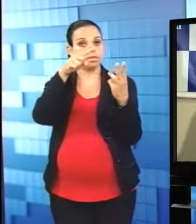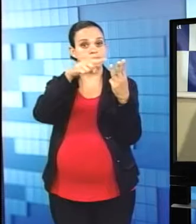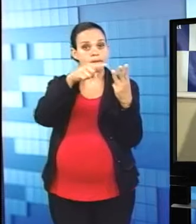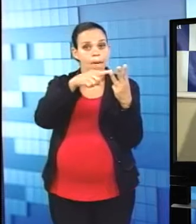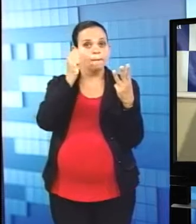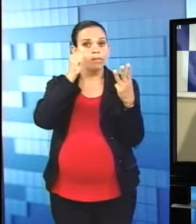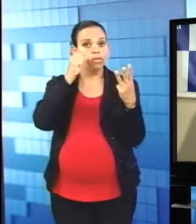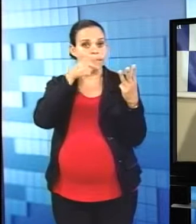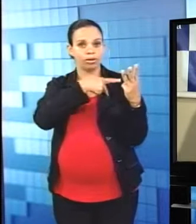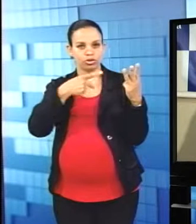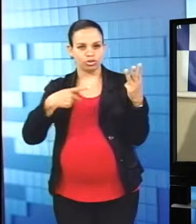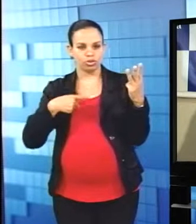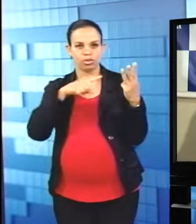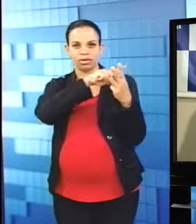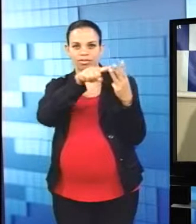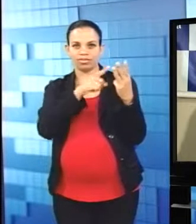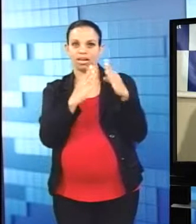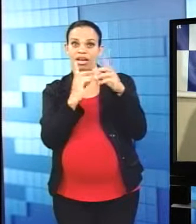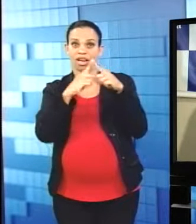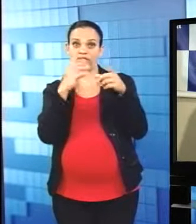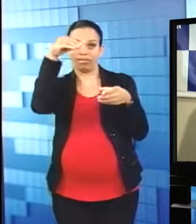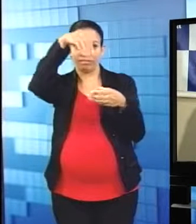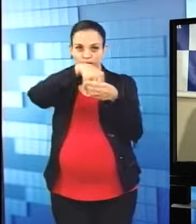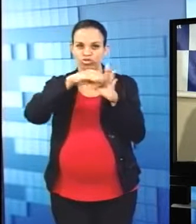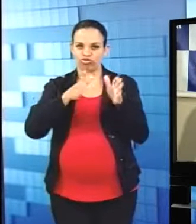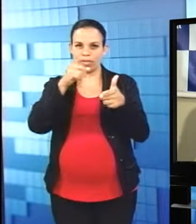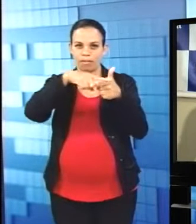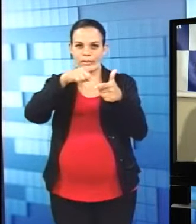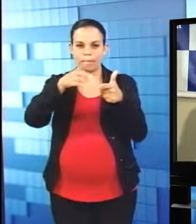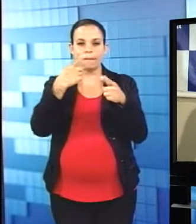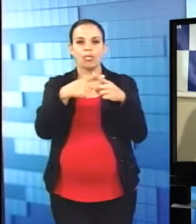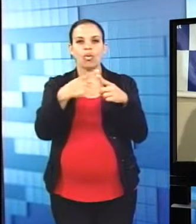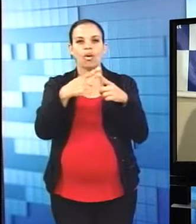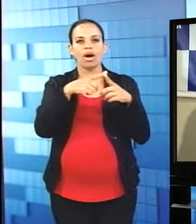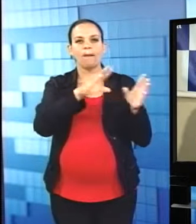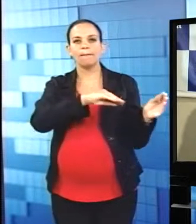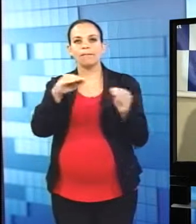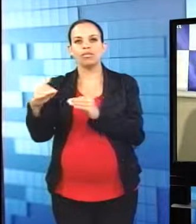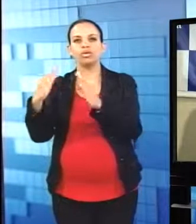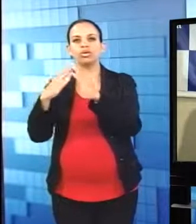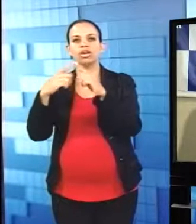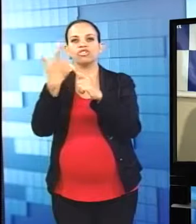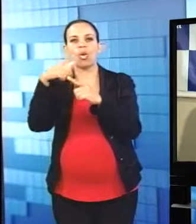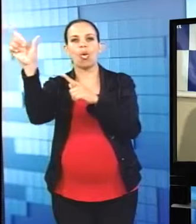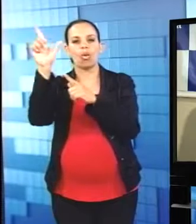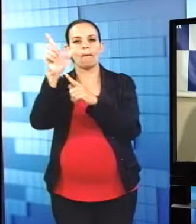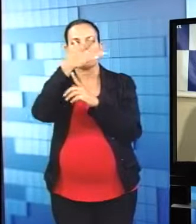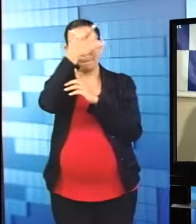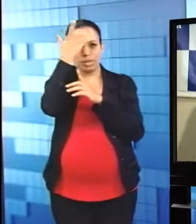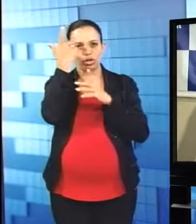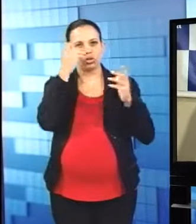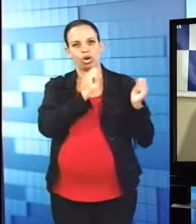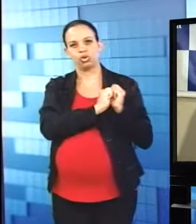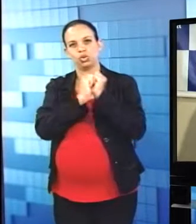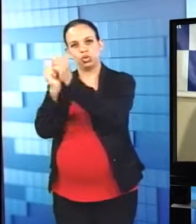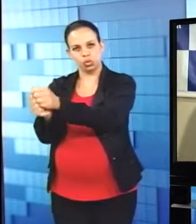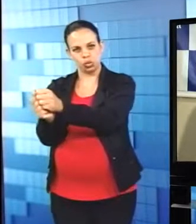as duas mulheres. Pediu para mim atirar, eu falei que não atirava não. Falei que não atirava não, que a mulher estava chamando por Deus.